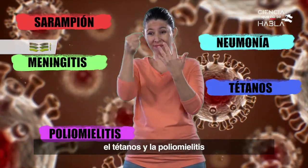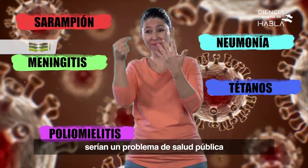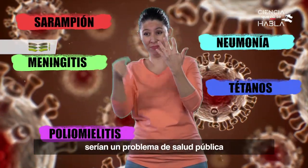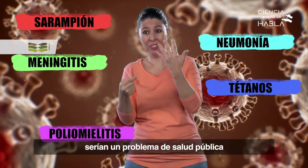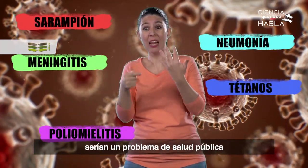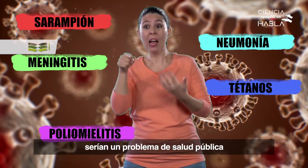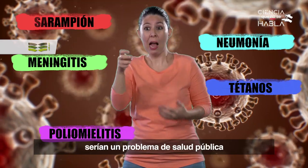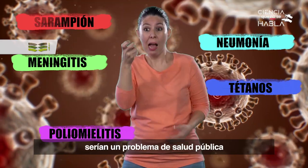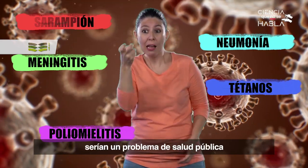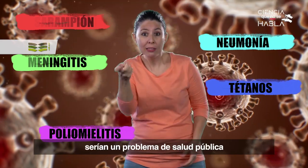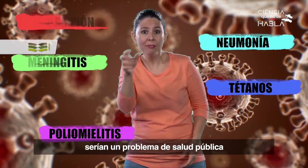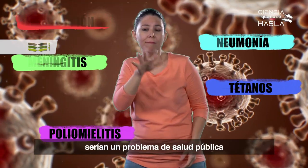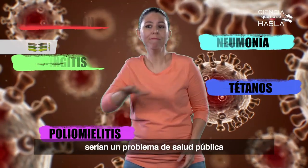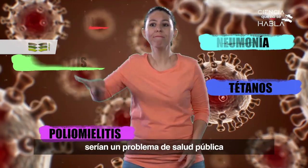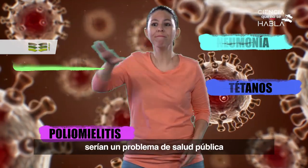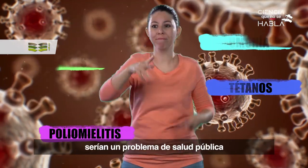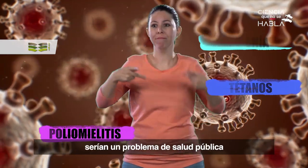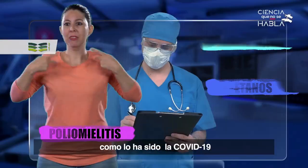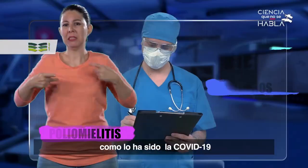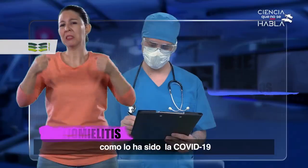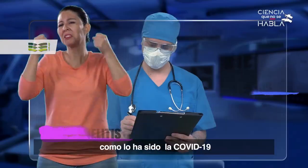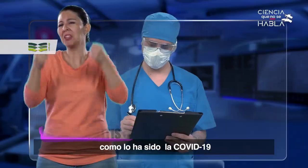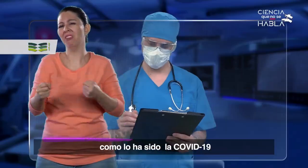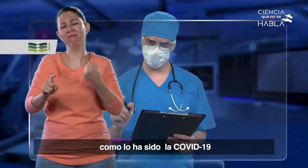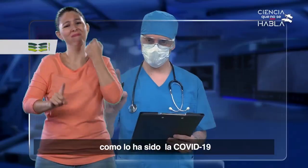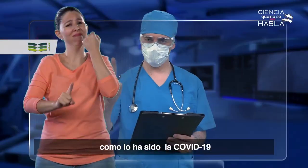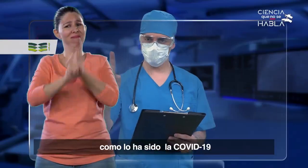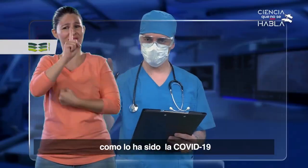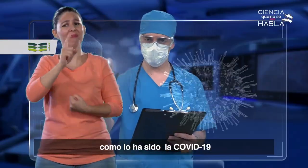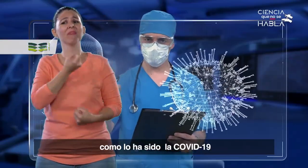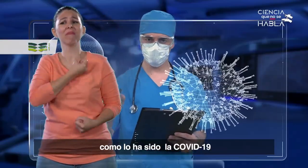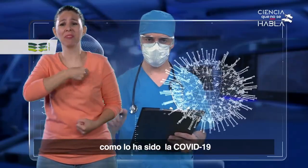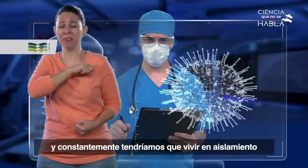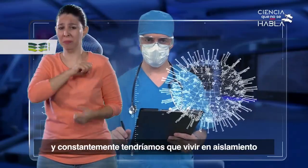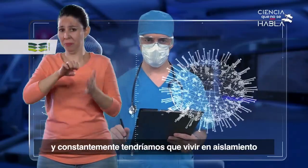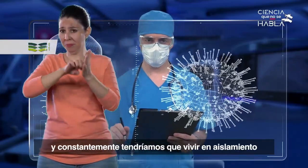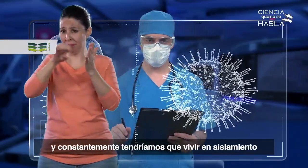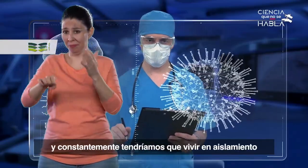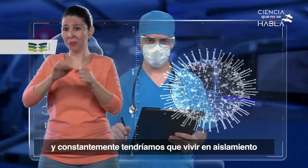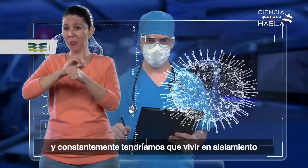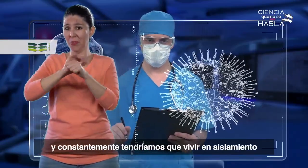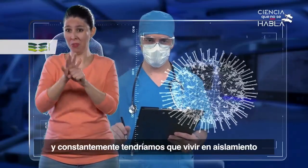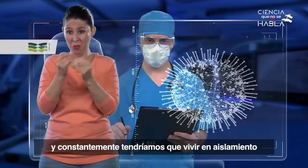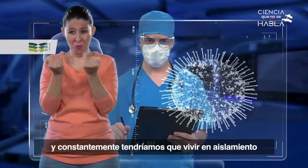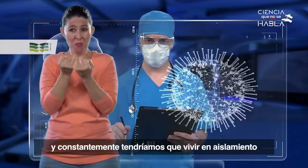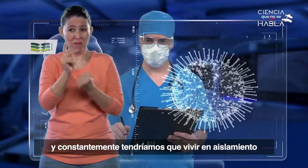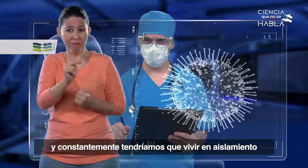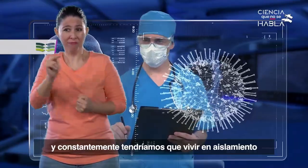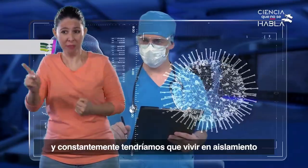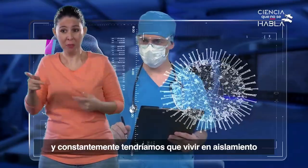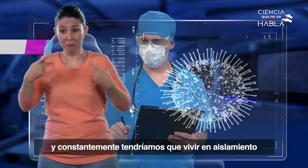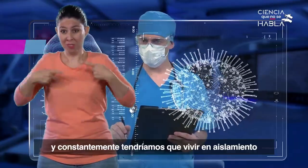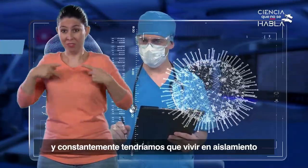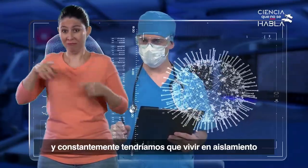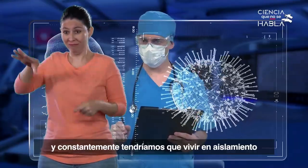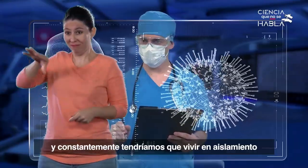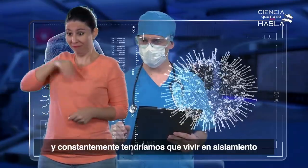serían un problema de salud pública como lo ha sido la COVID-19 y constantemente tendríamos que vivir en aislamiento.